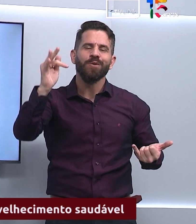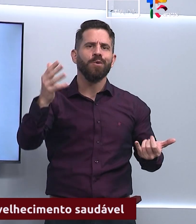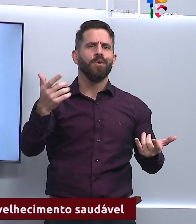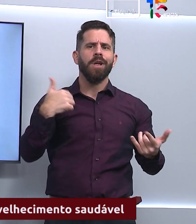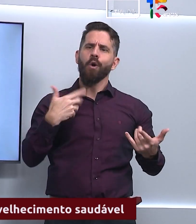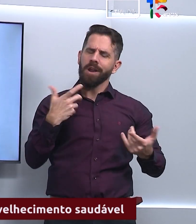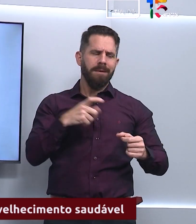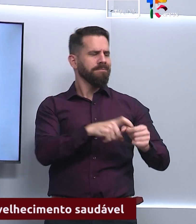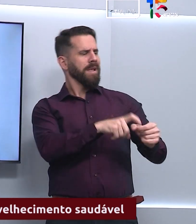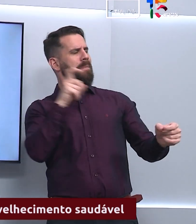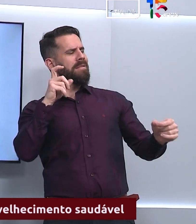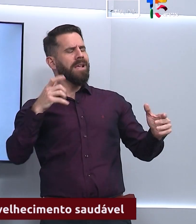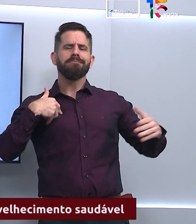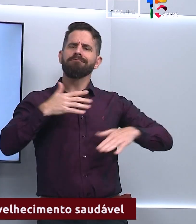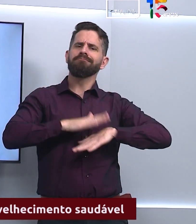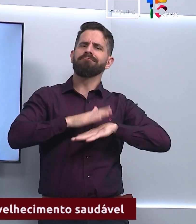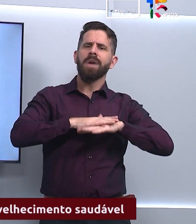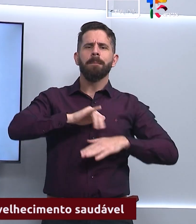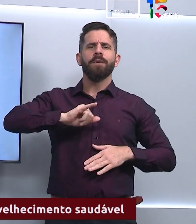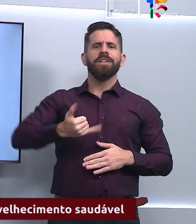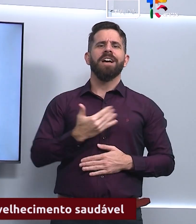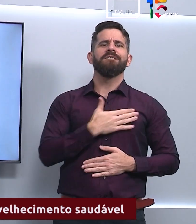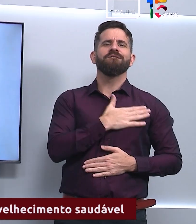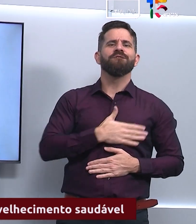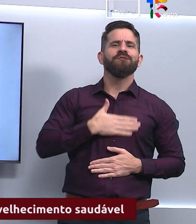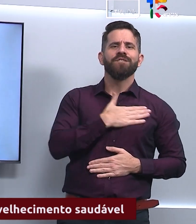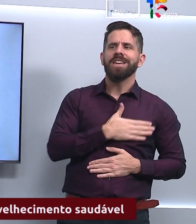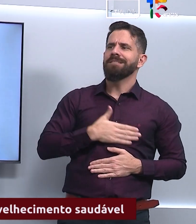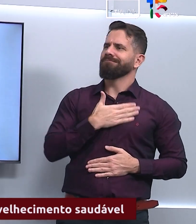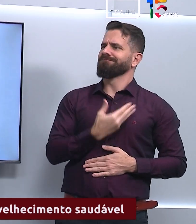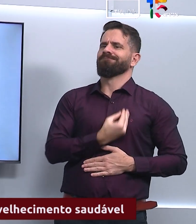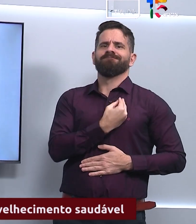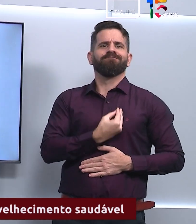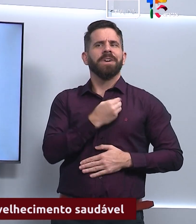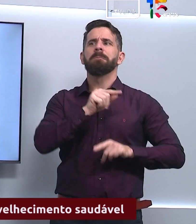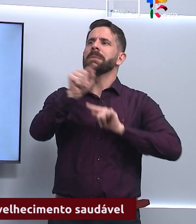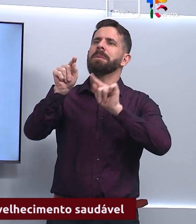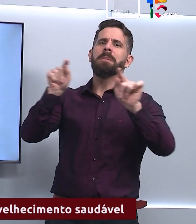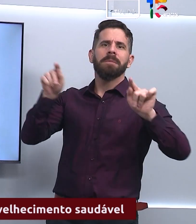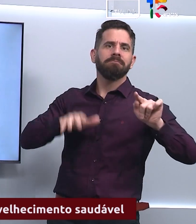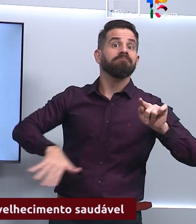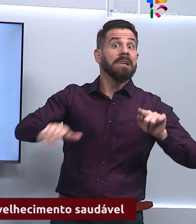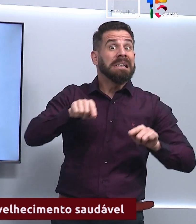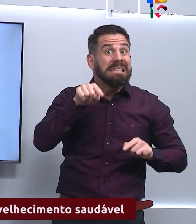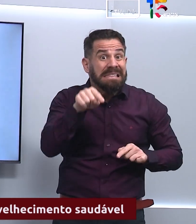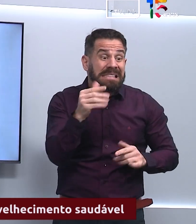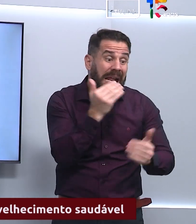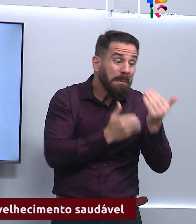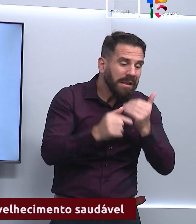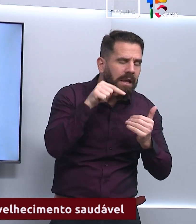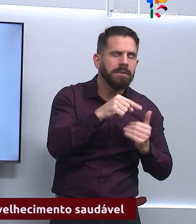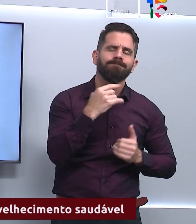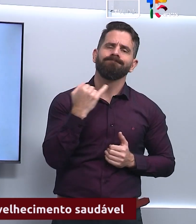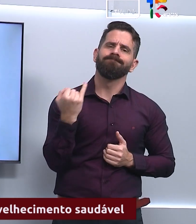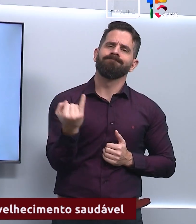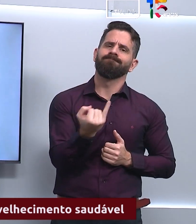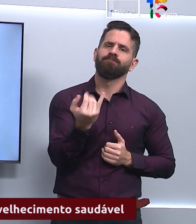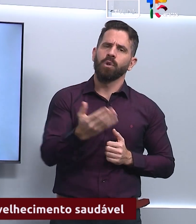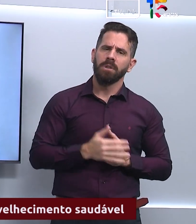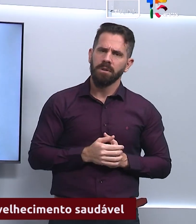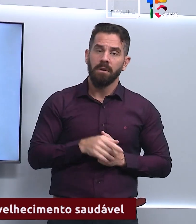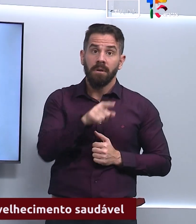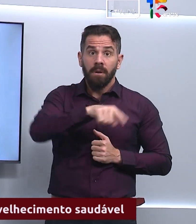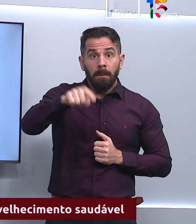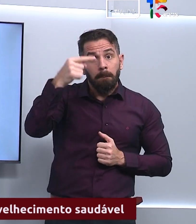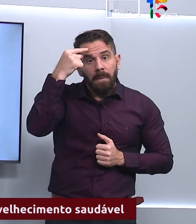fazer suas coisas, aproveitar a vida, né? Então, isso é fundamental. E aí, você pensar nessas